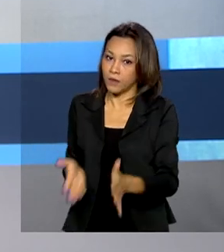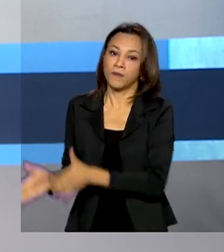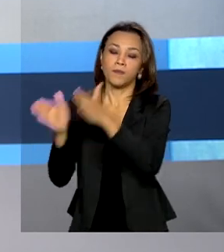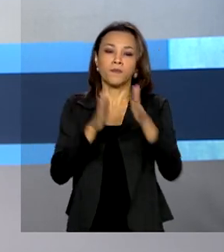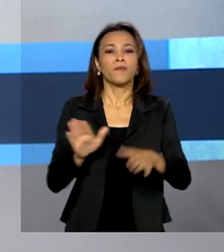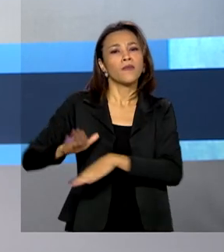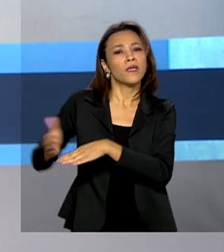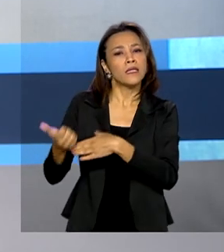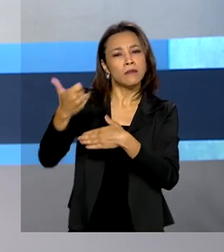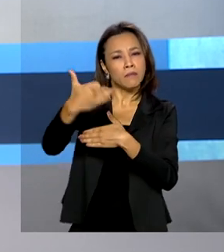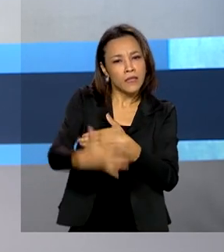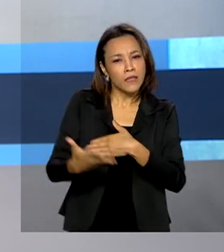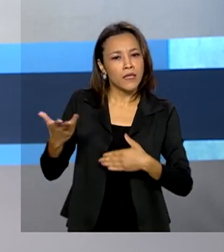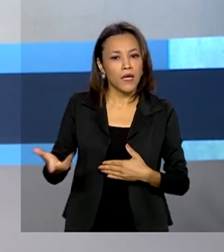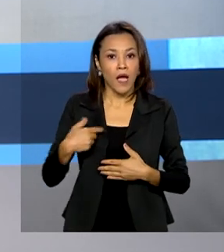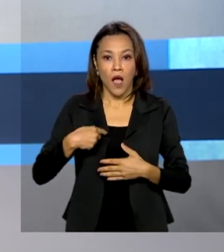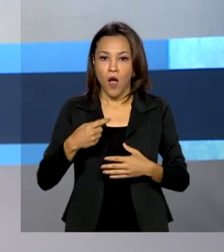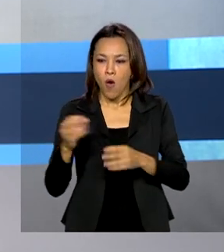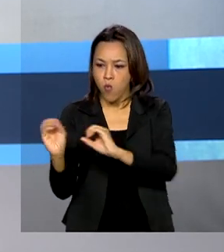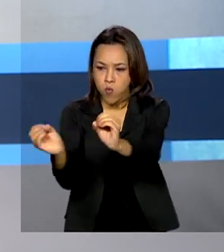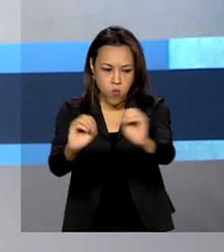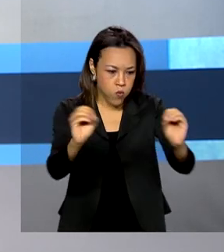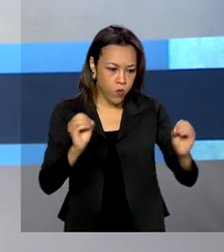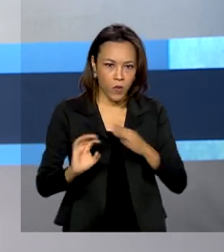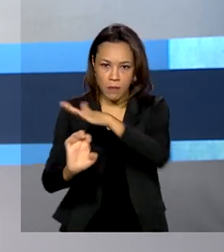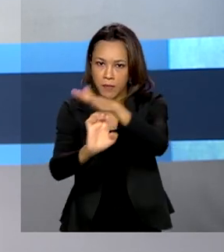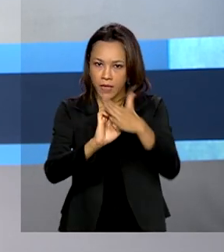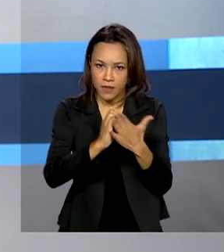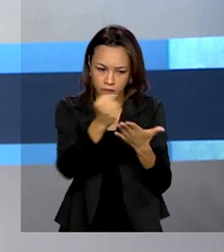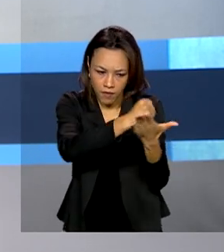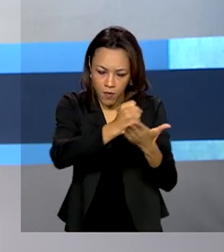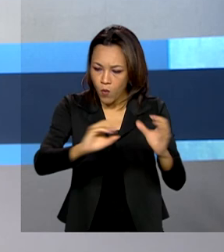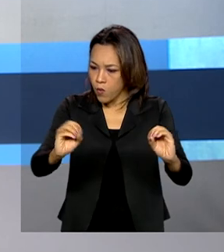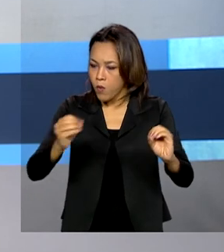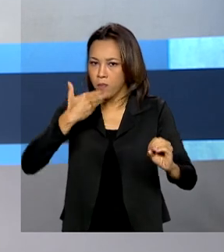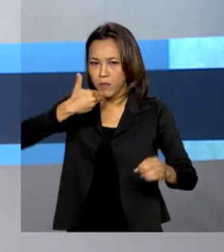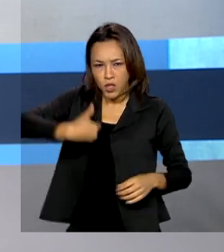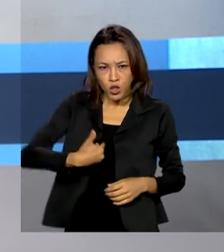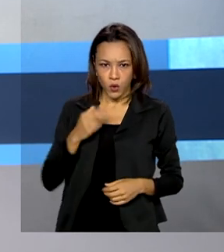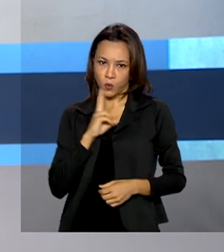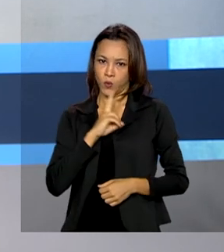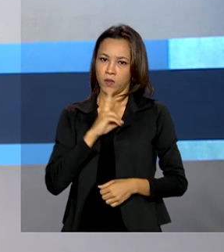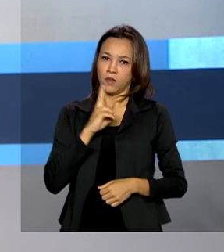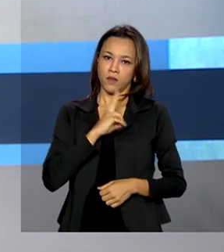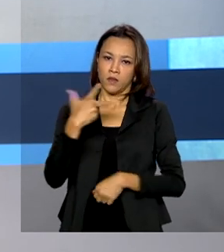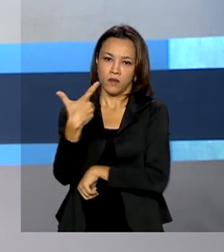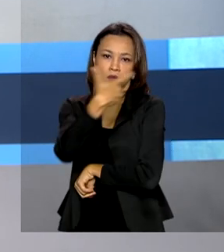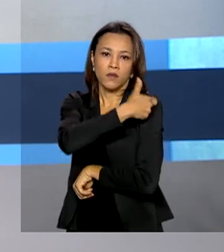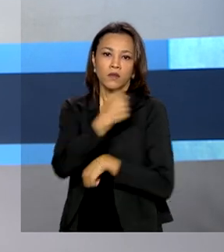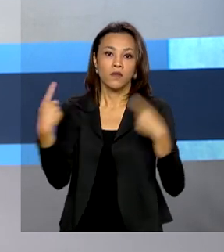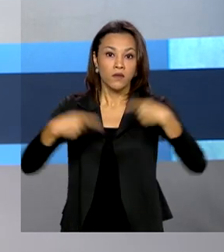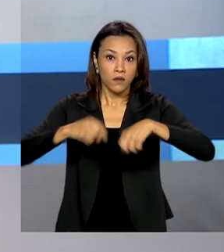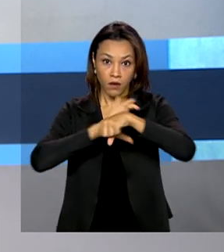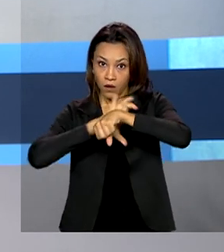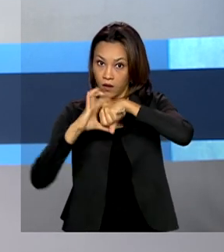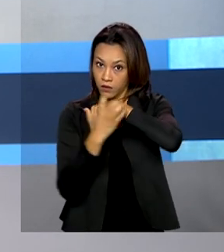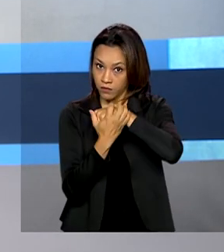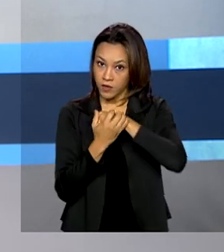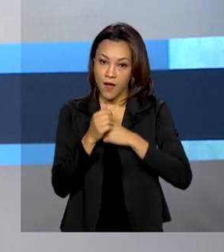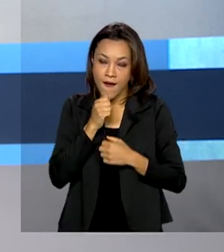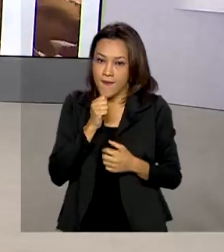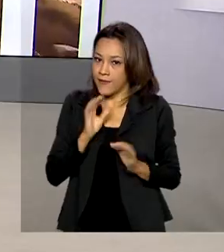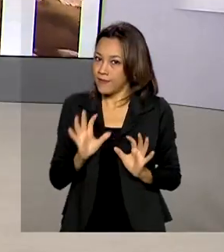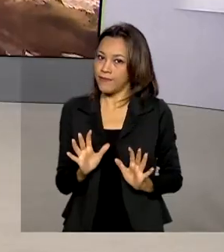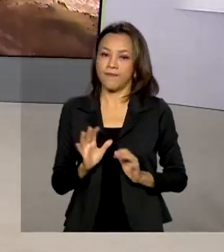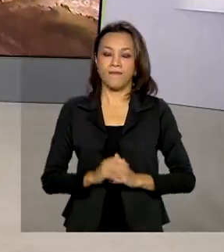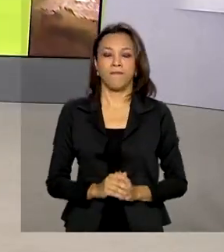Ministério da Saúde, até o momento, nenhum laboratório entrou com pedido de uso emergencial da vacina contra a Covid-19 na Anvisa.